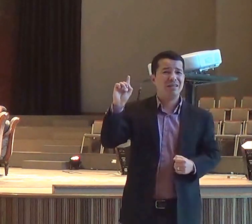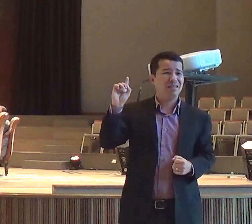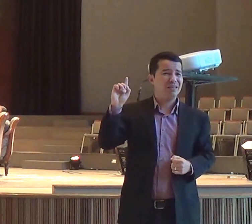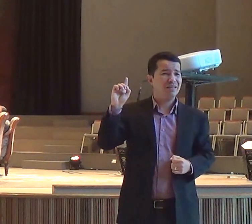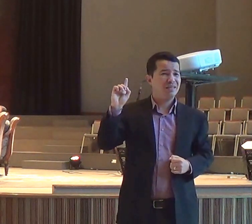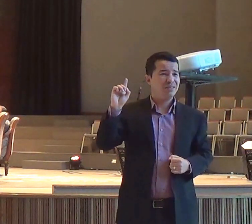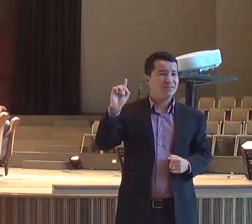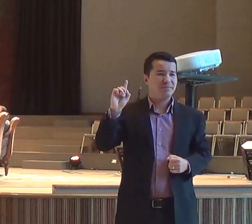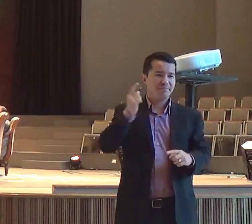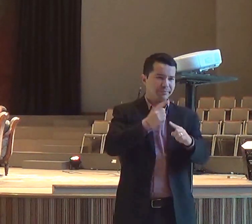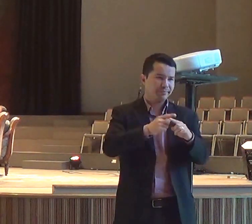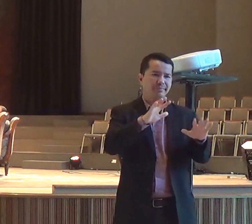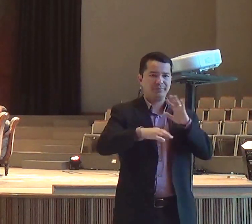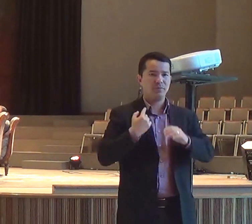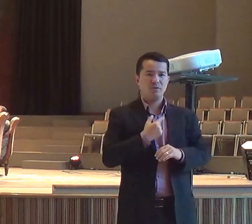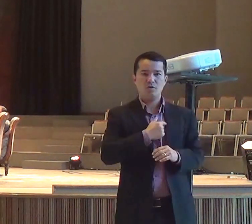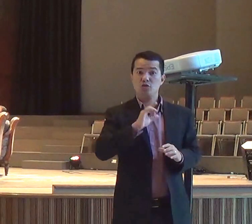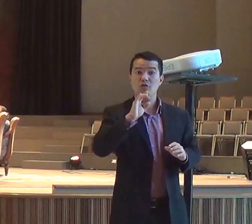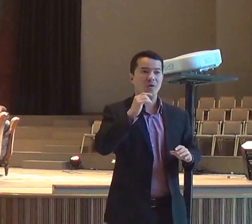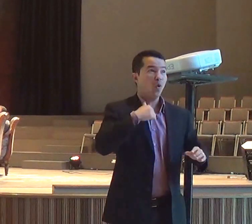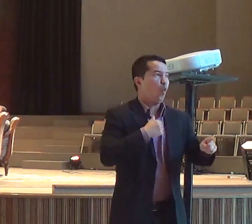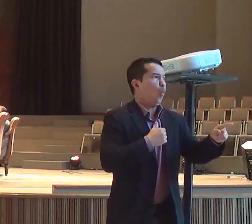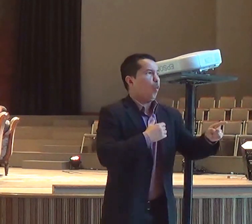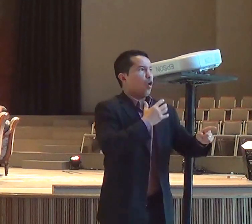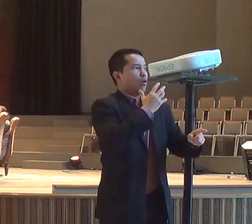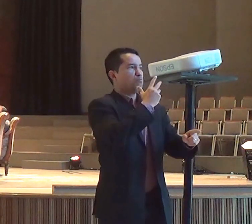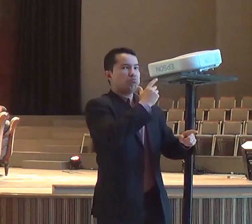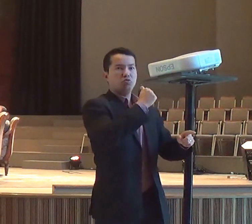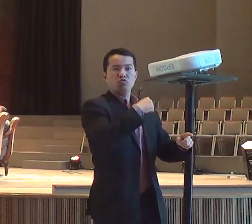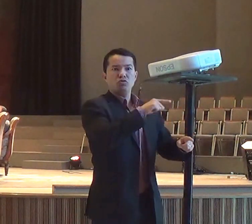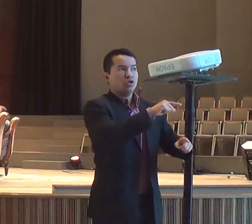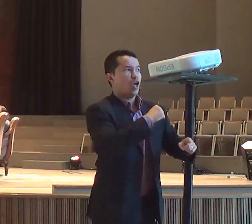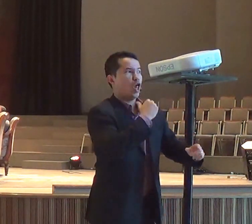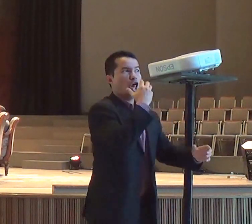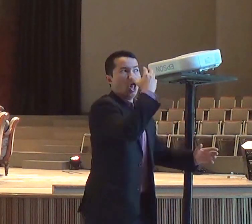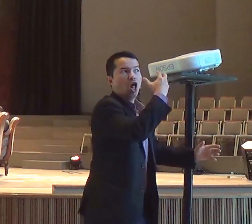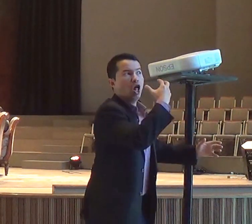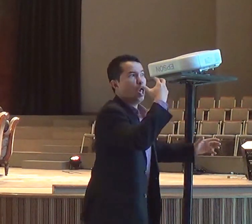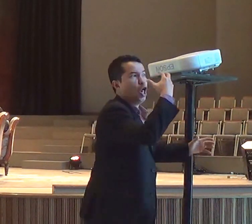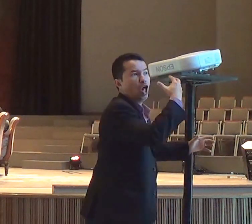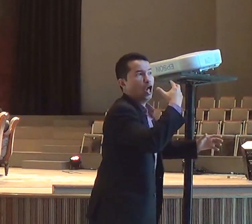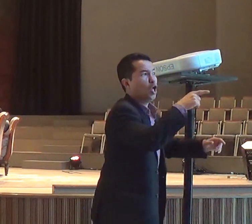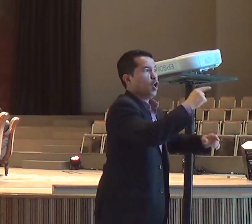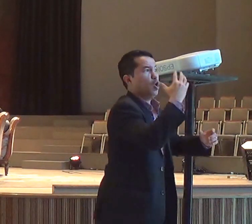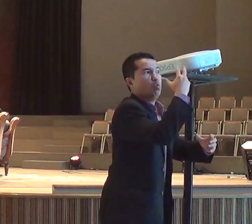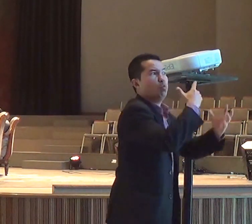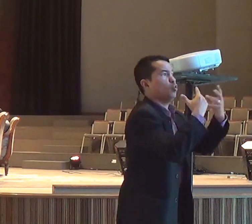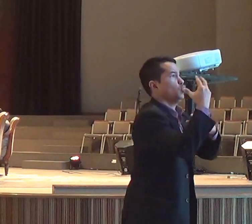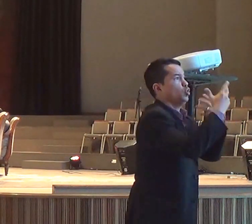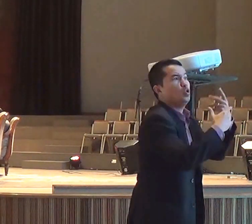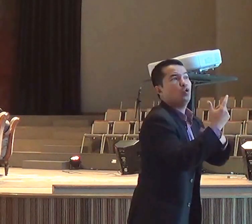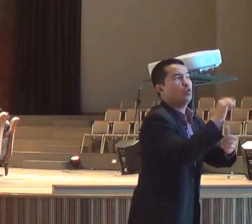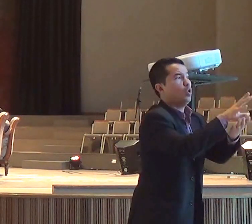filosofias, desse tempo, e a gente está, ouvindo, as vozes, dos profetas, de Baal,